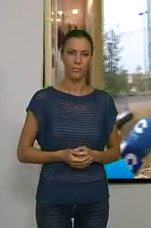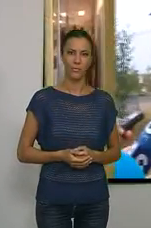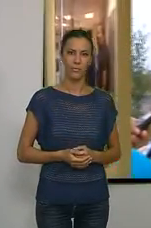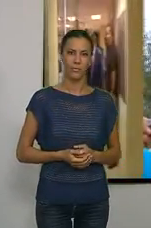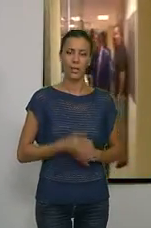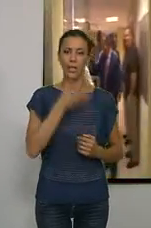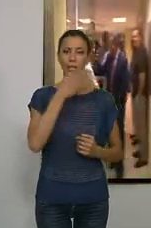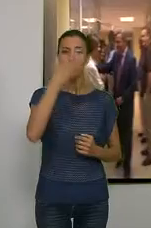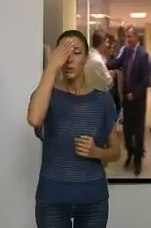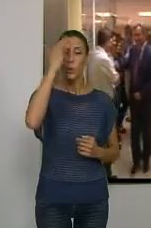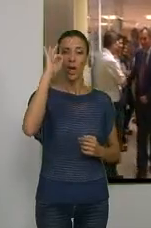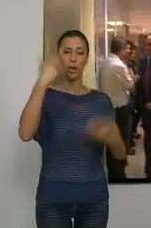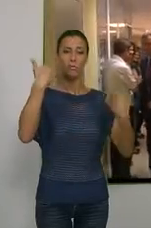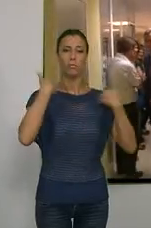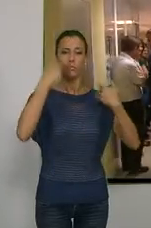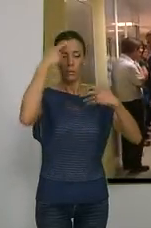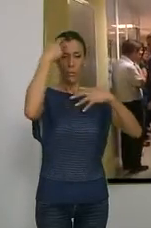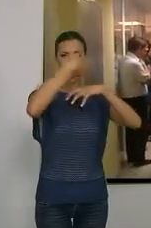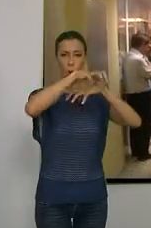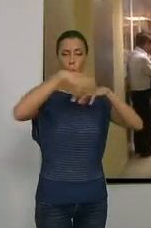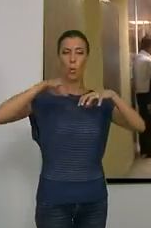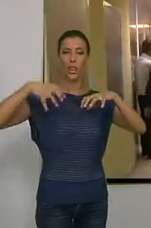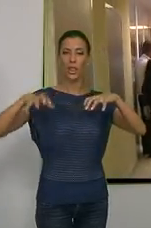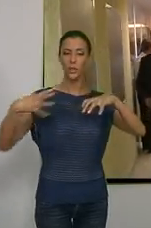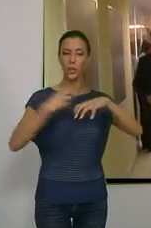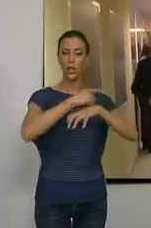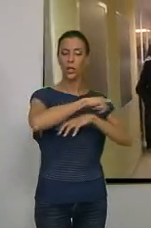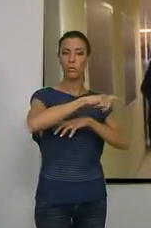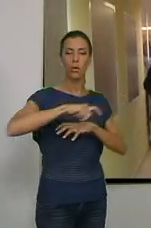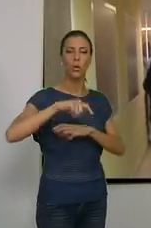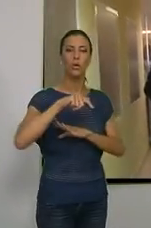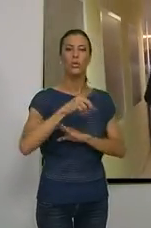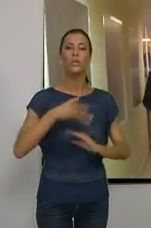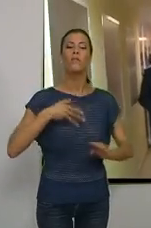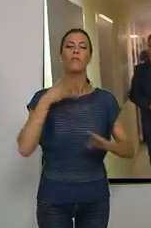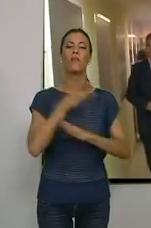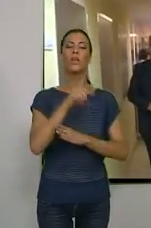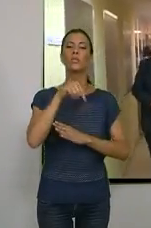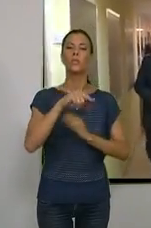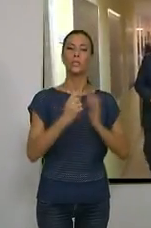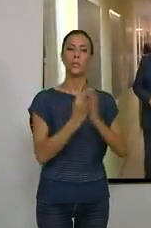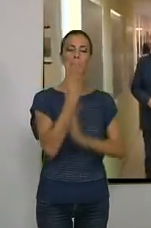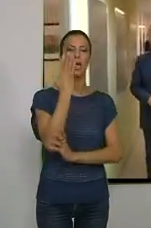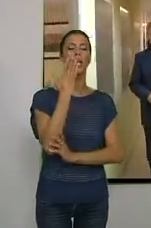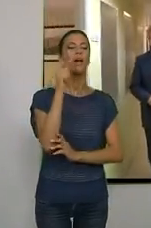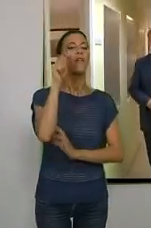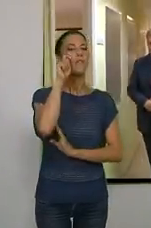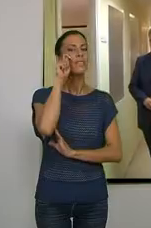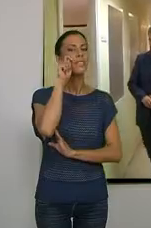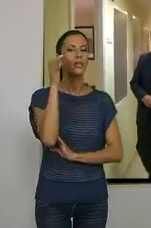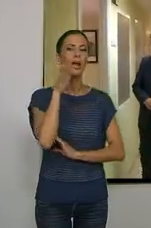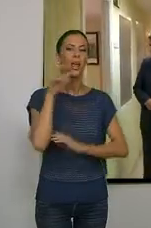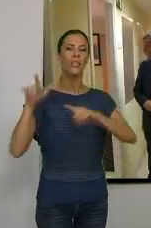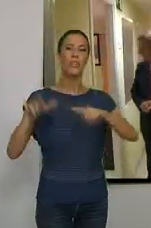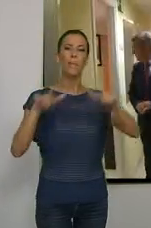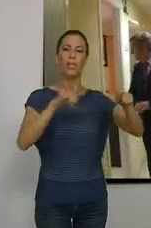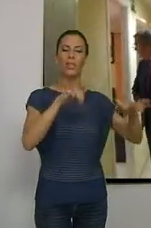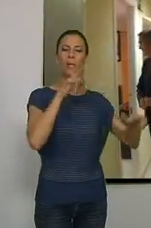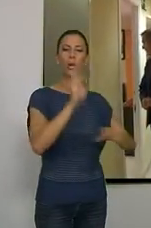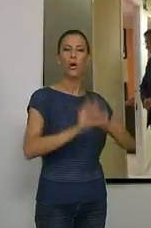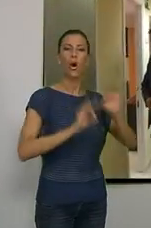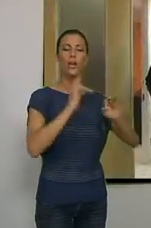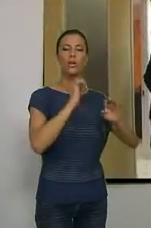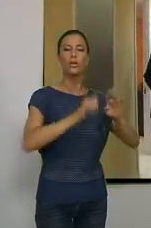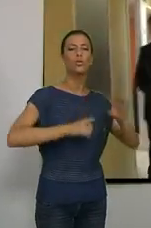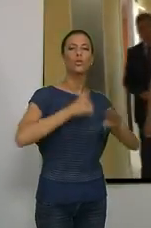El titular de la mancomunidad de municipios de la comarca de la costa giró en la mañana de hoy una visita a las dependencias del órgano